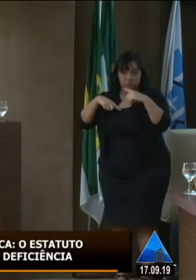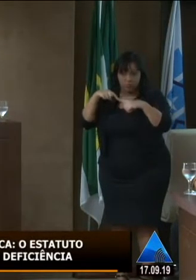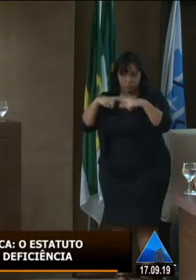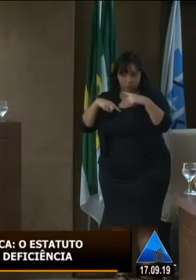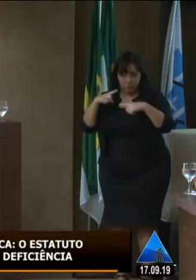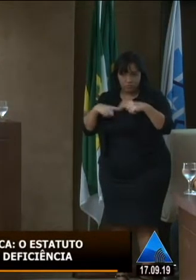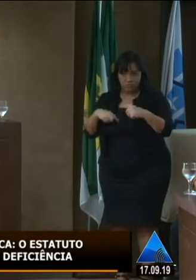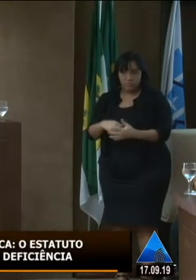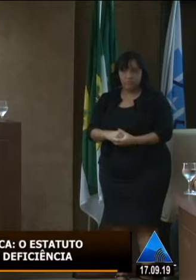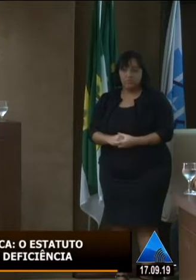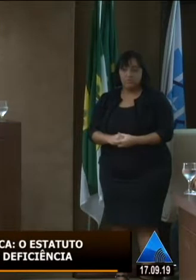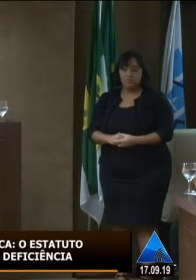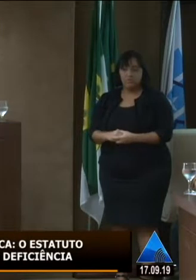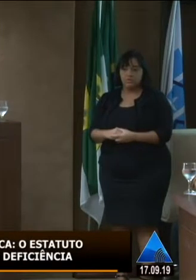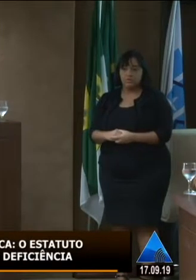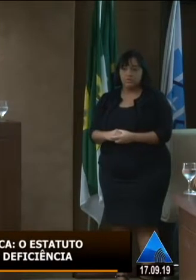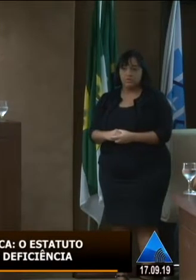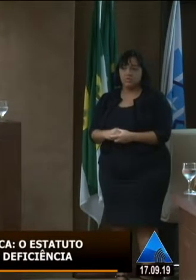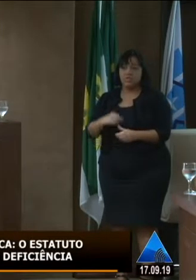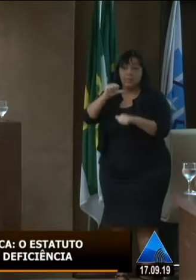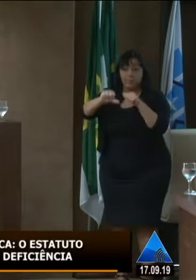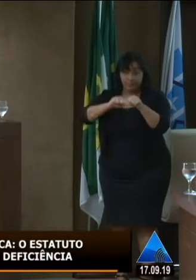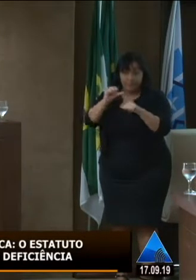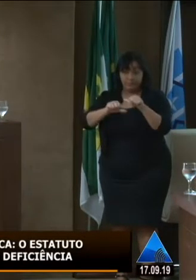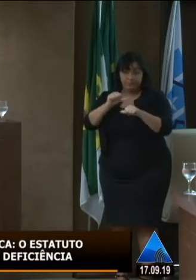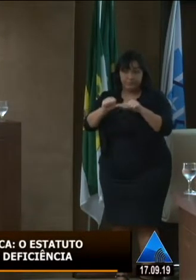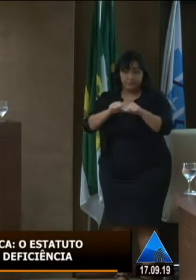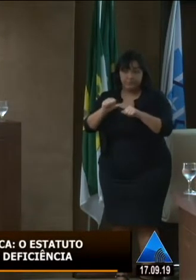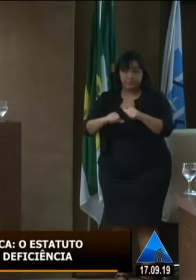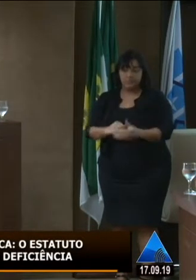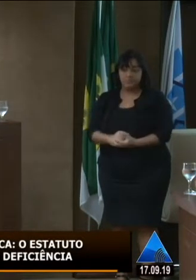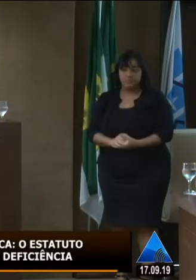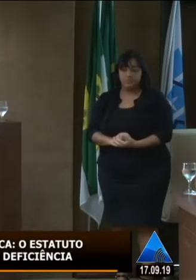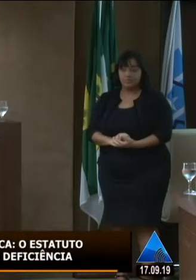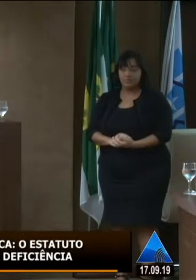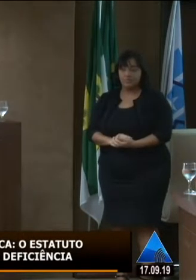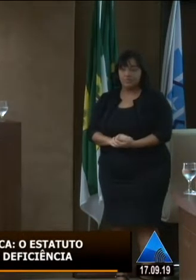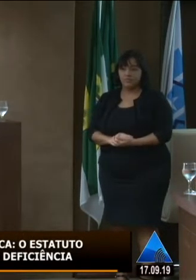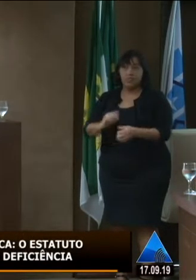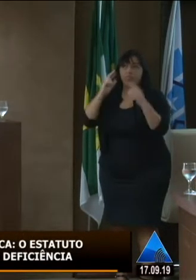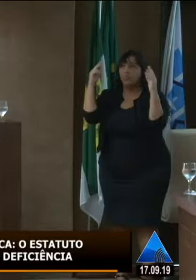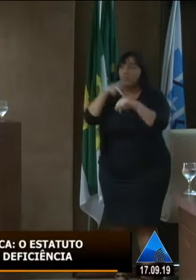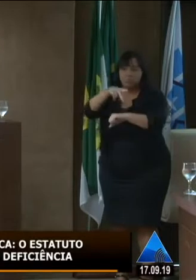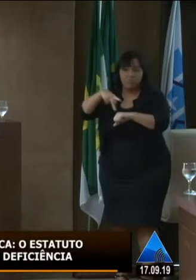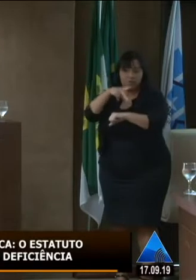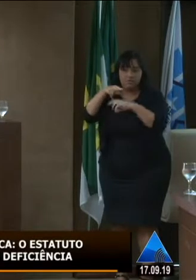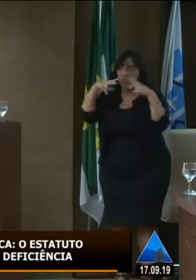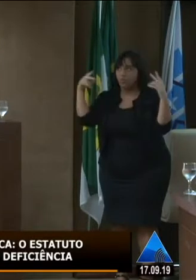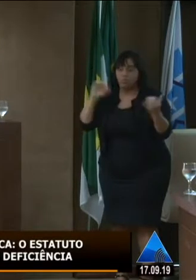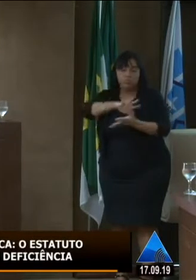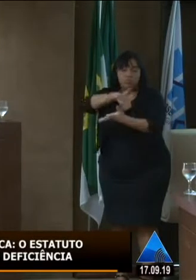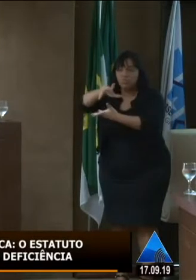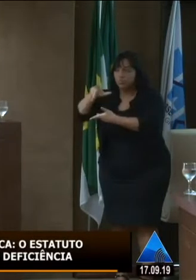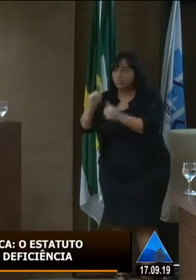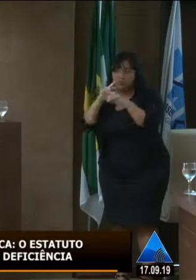lá em Areia Plana, que é como diz a secretária ontem, lá em Equador, fazer com que a